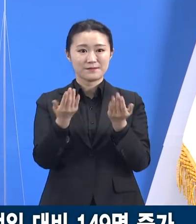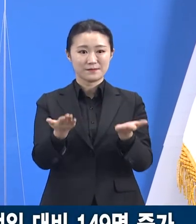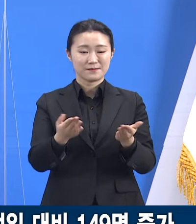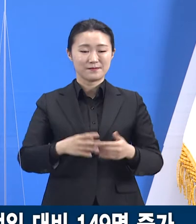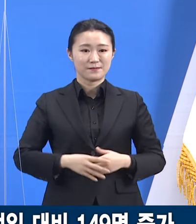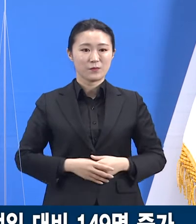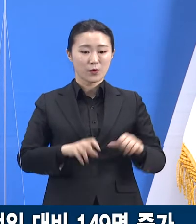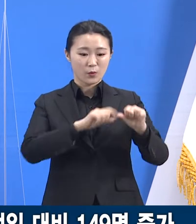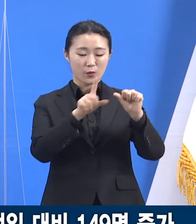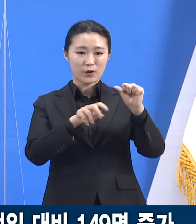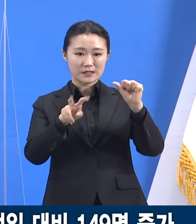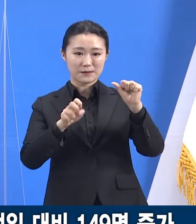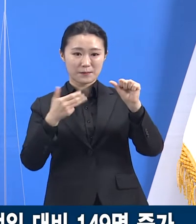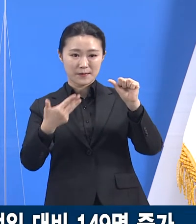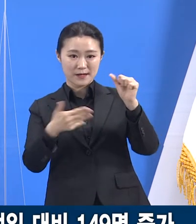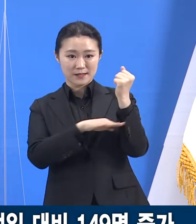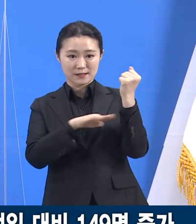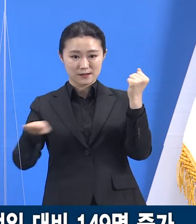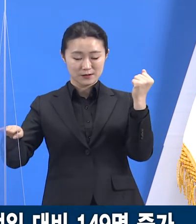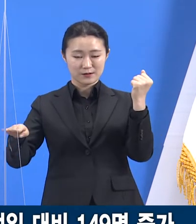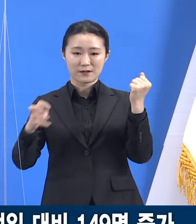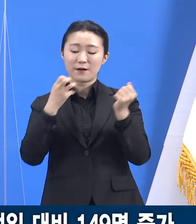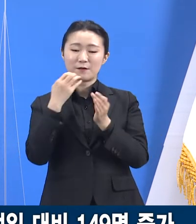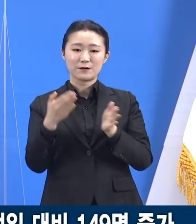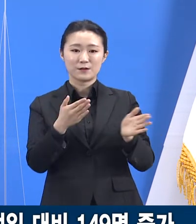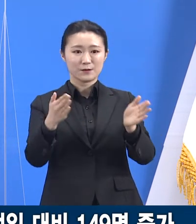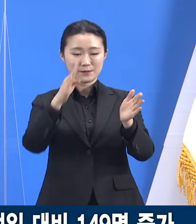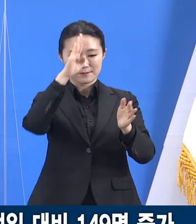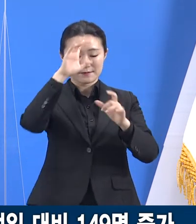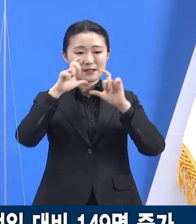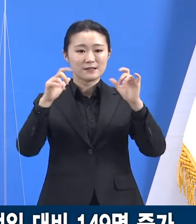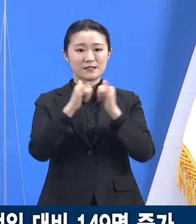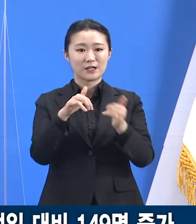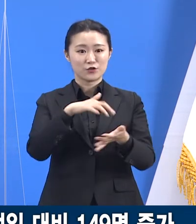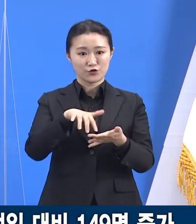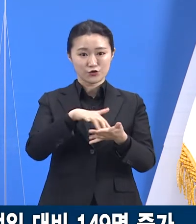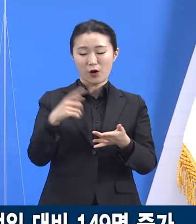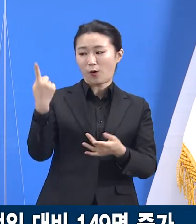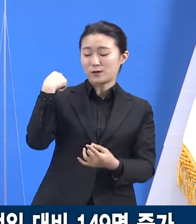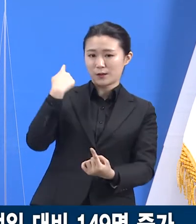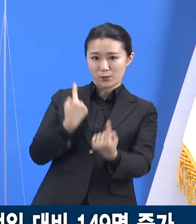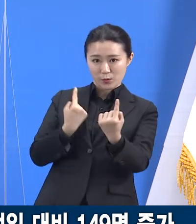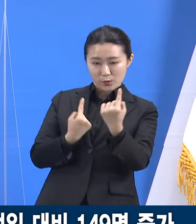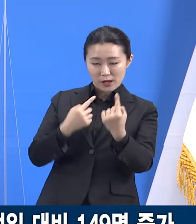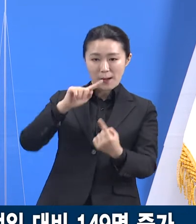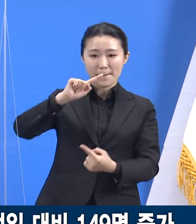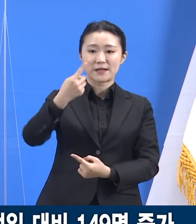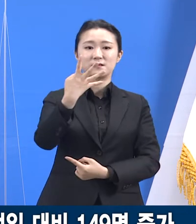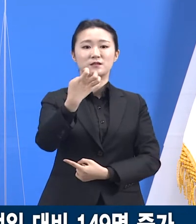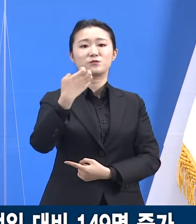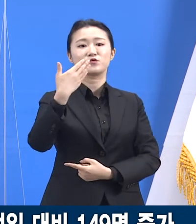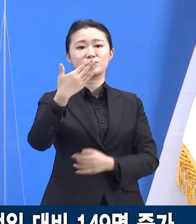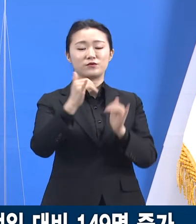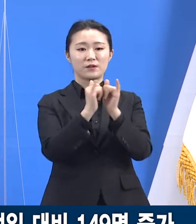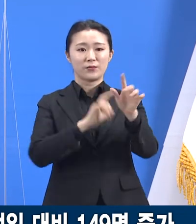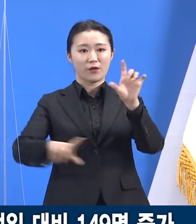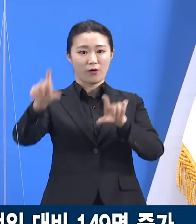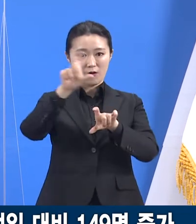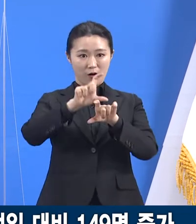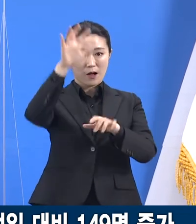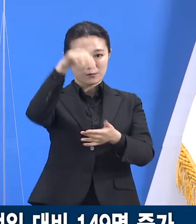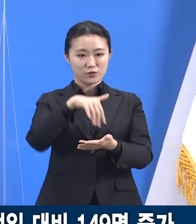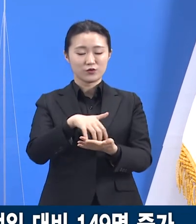28일 0시 기준 경기도의 확진자 수는 전일 오전 0시 대비 149명 증가한 총